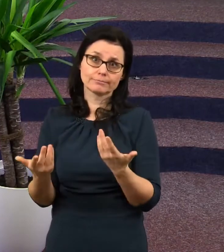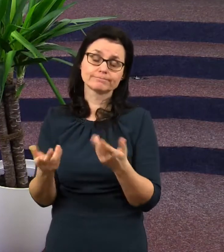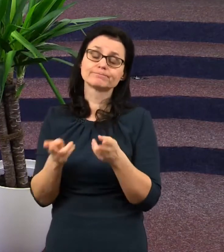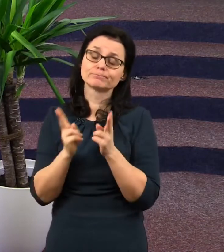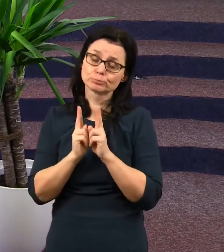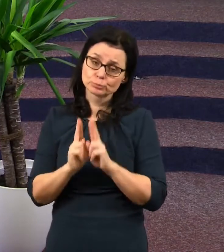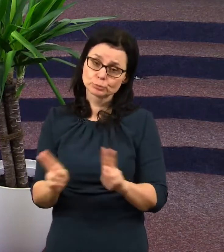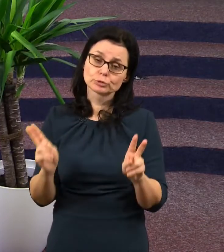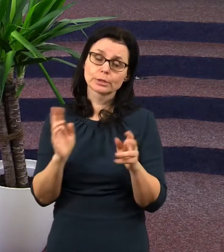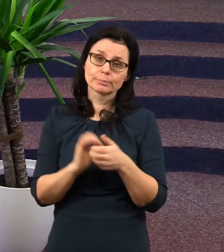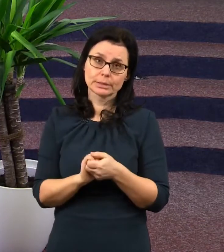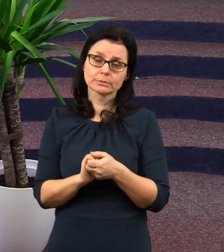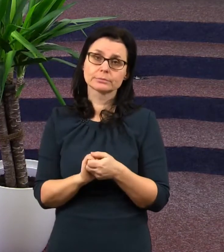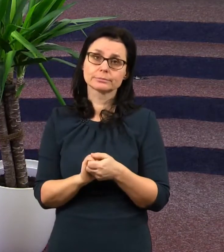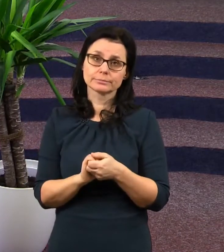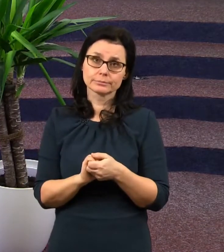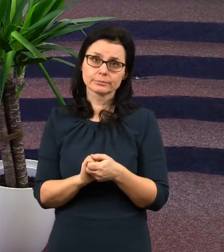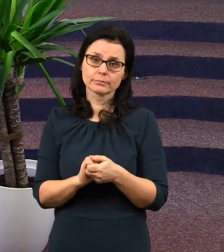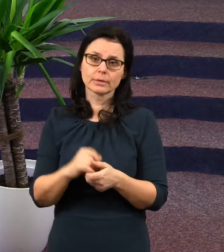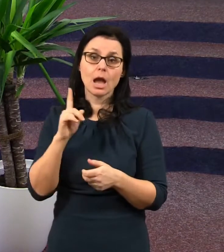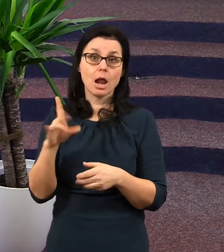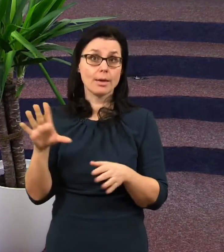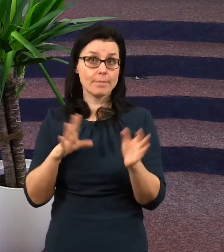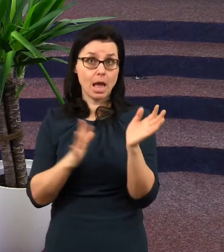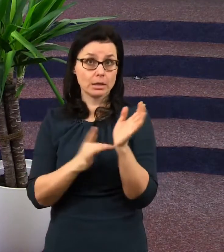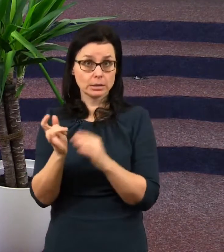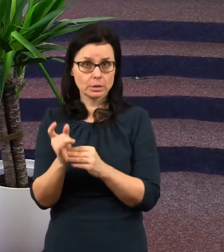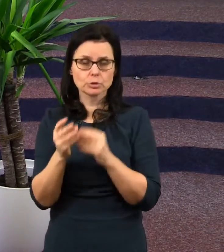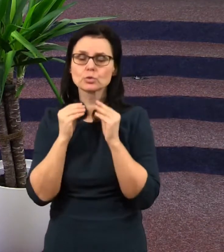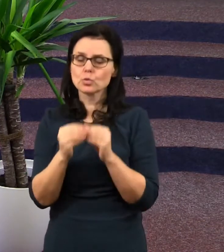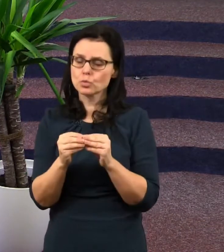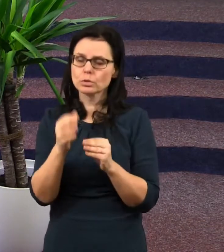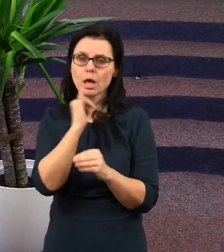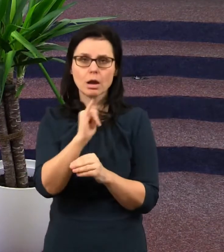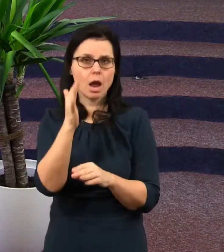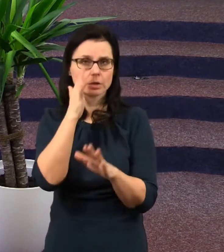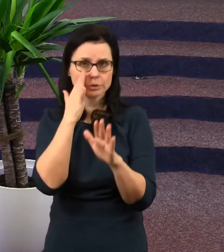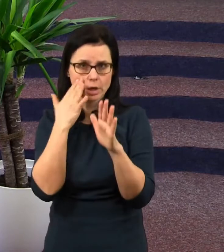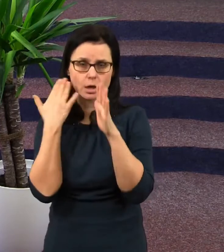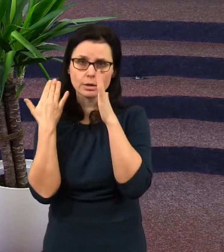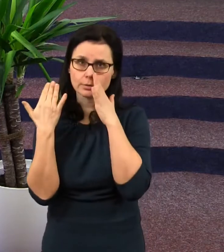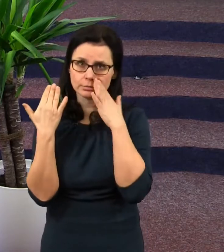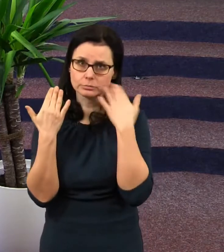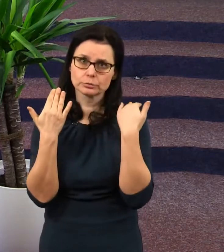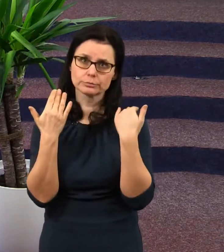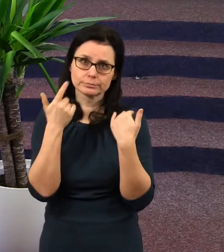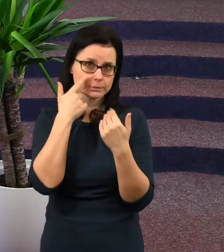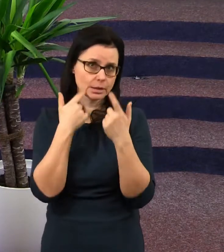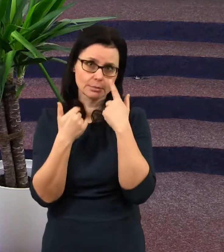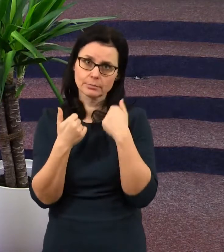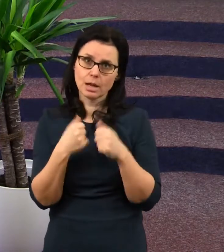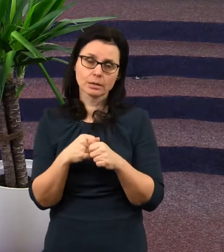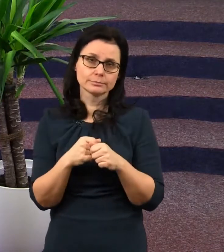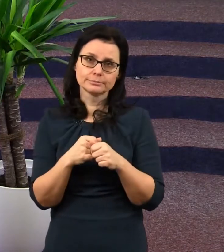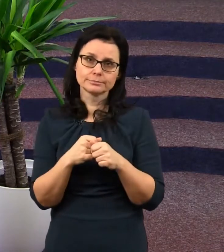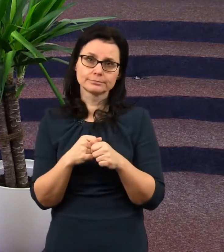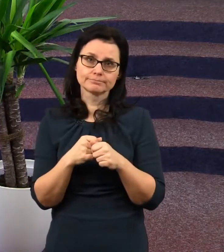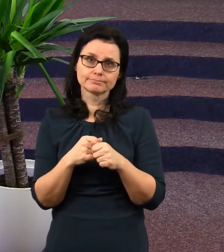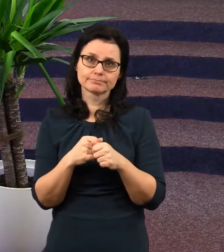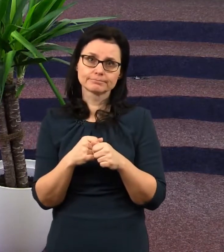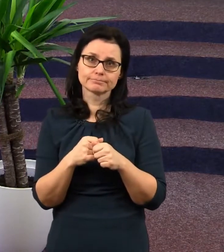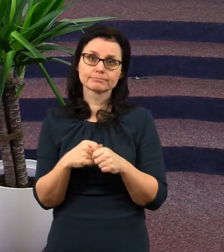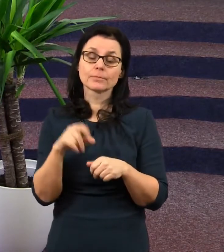být. Ale pán Ježíš setře všelikou slzu z očí jejich a